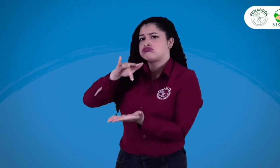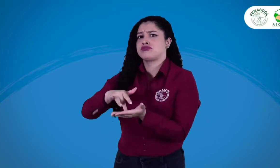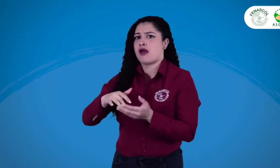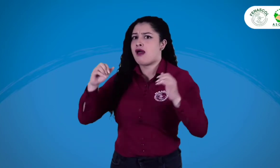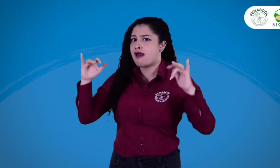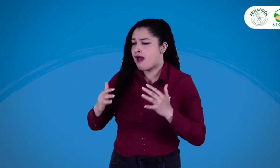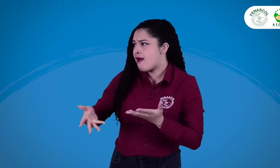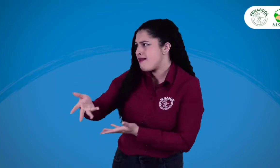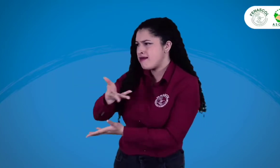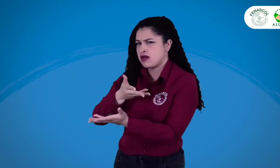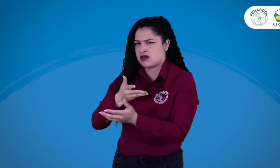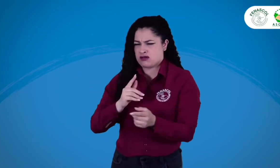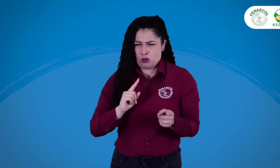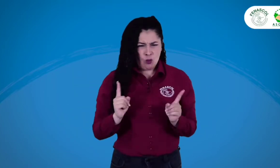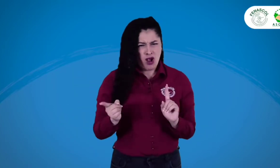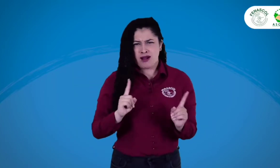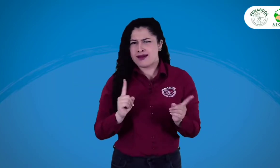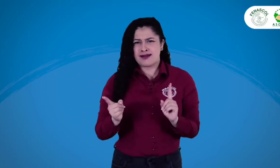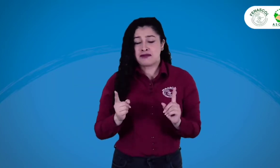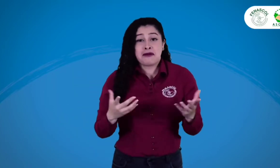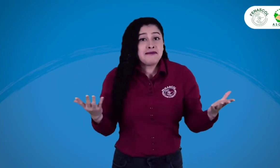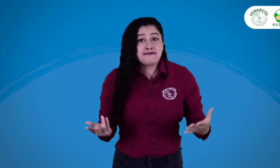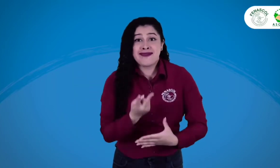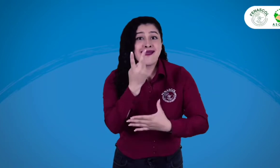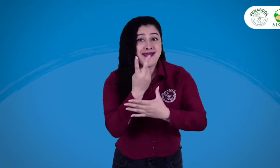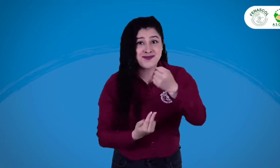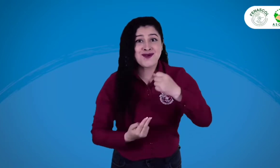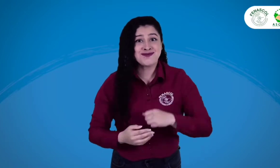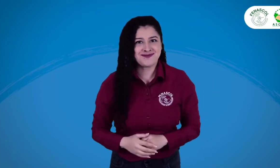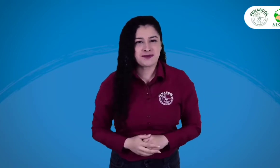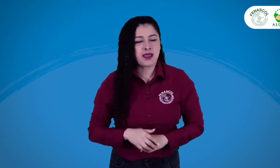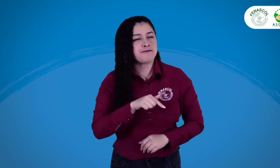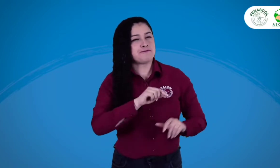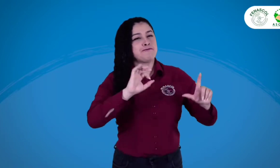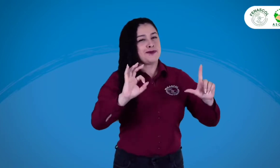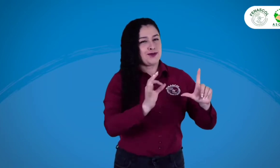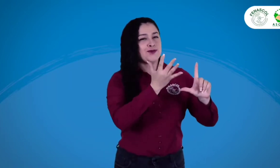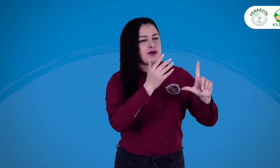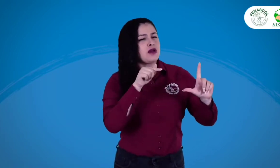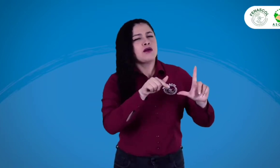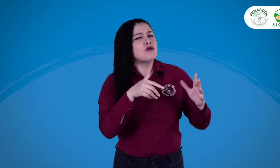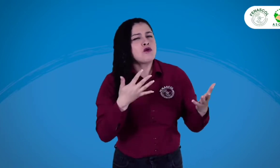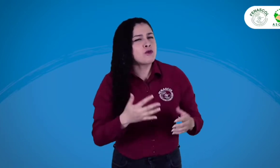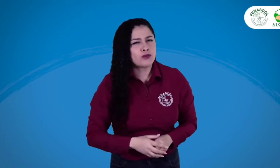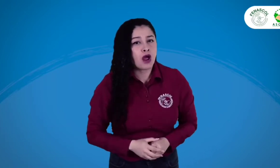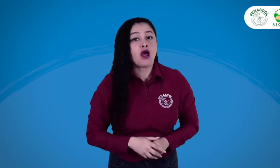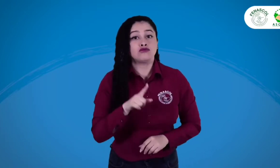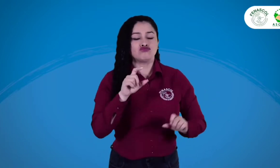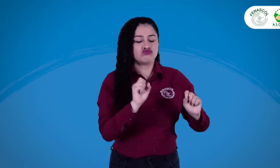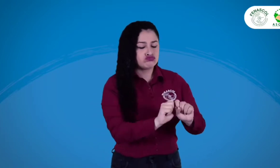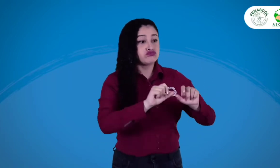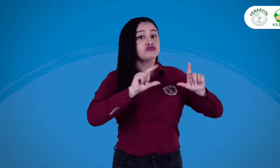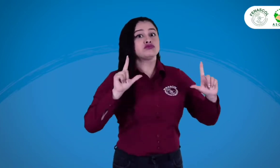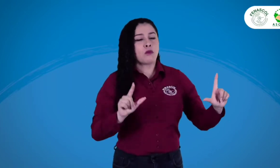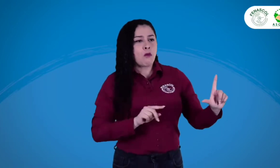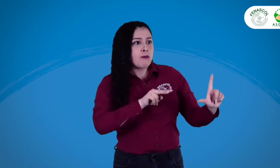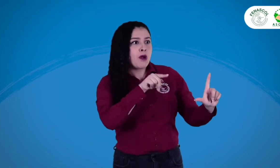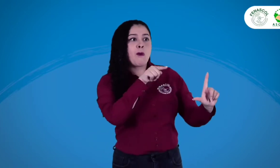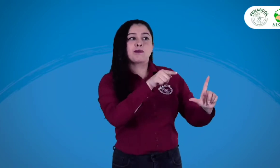participar, si virtual o presencial, ambas son válidas. De forma virtual podrás ver las